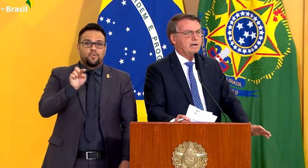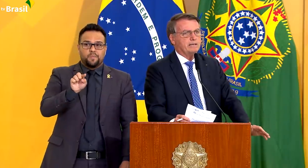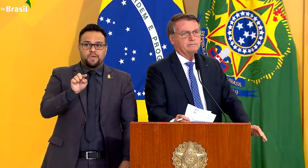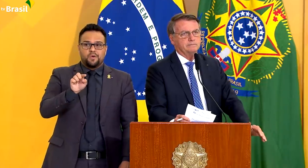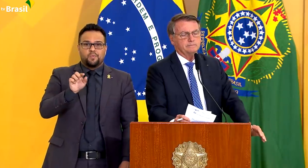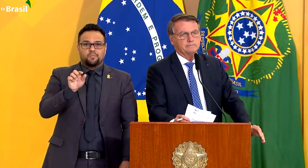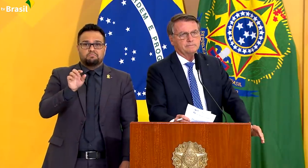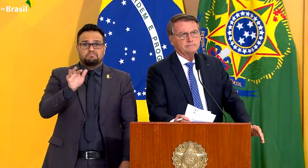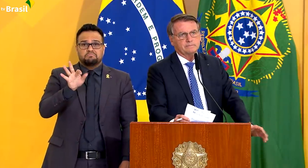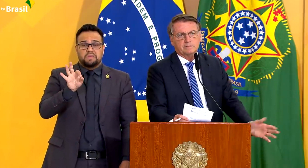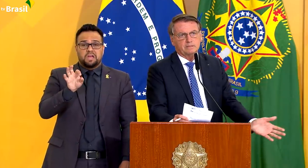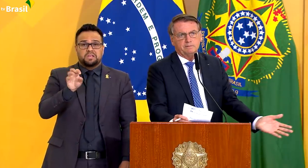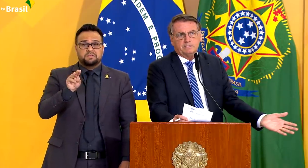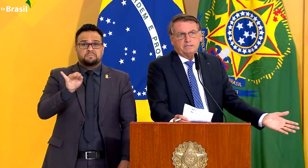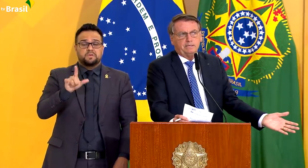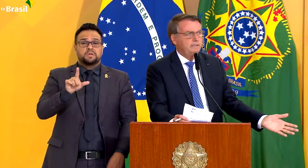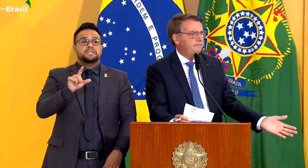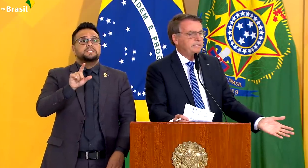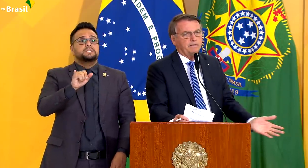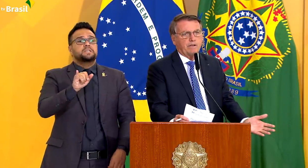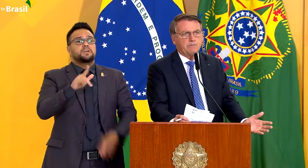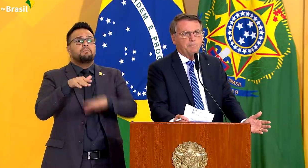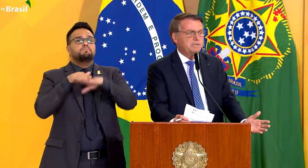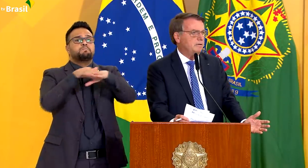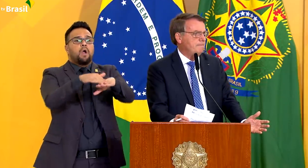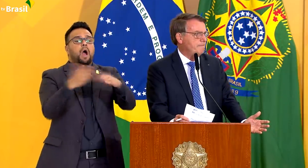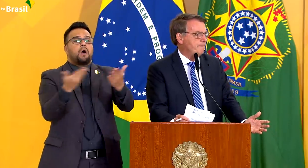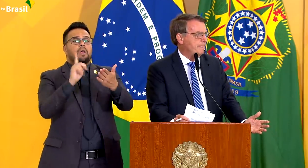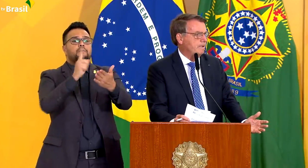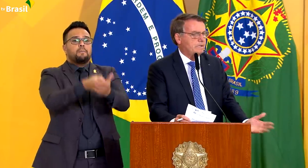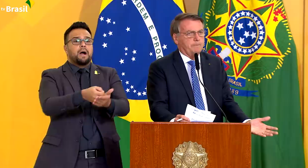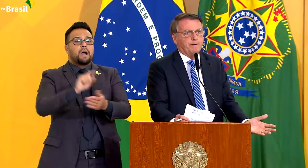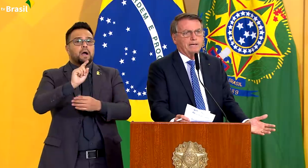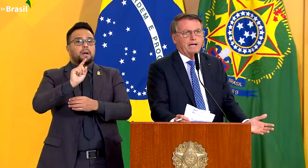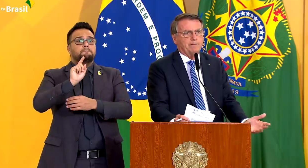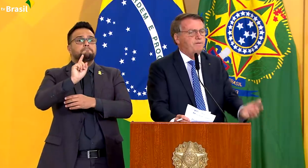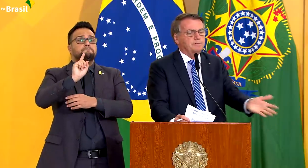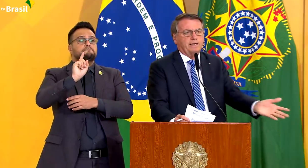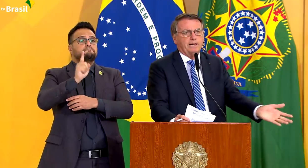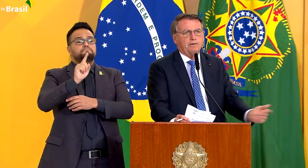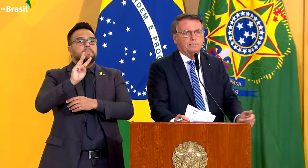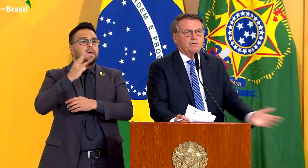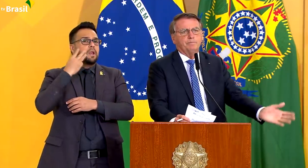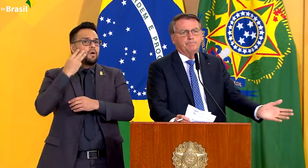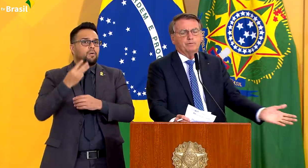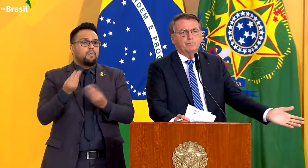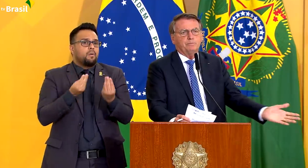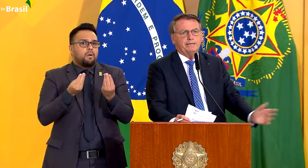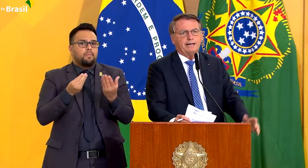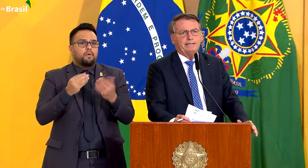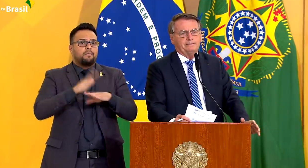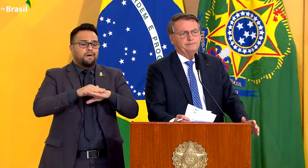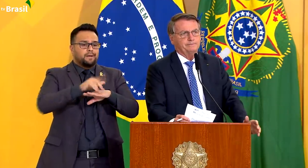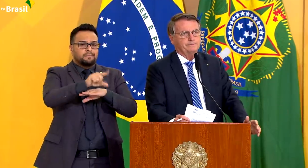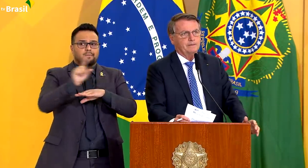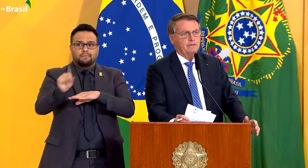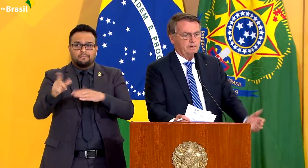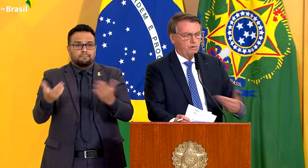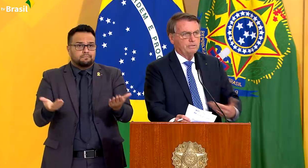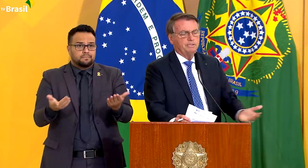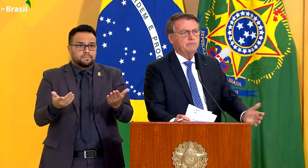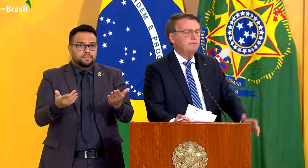um milhão agora, você vai ter que fazer uma opção. Se pagar, vai faltar o que comer em casa.